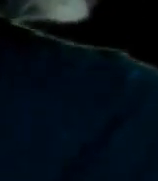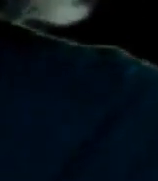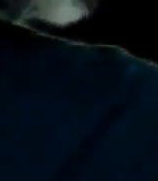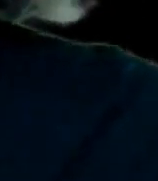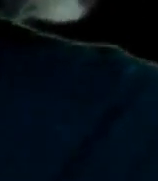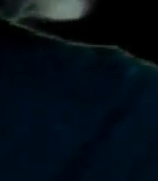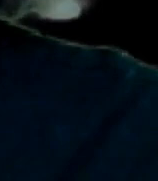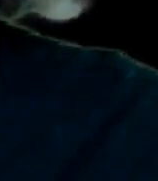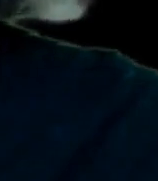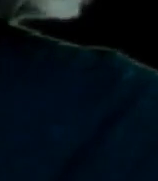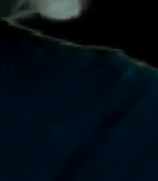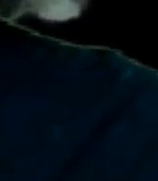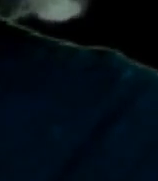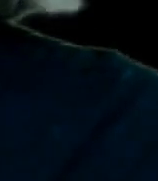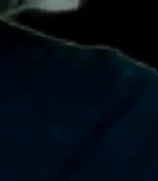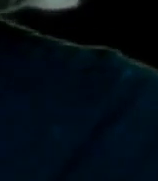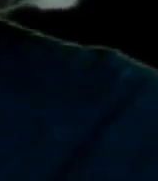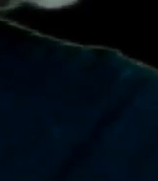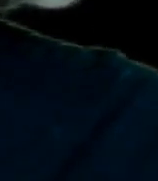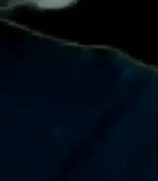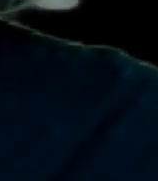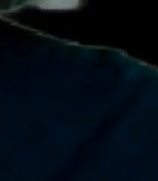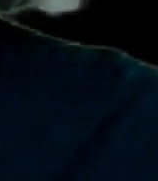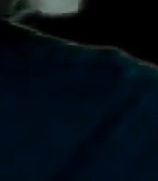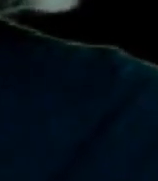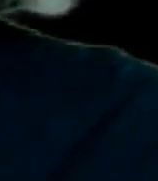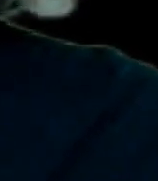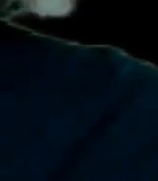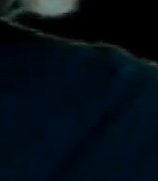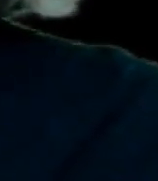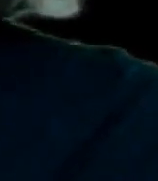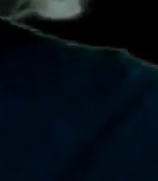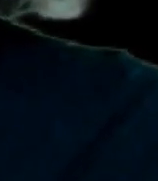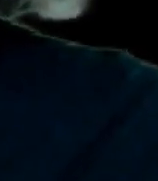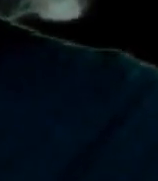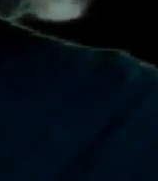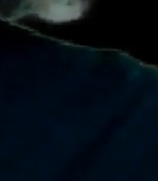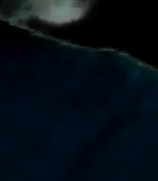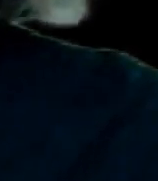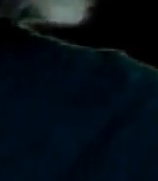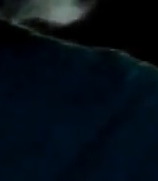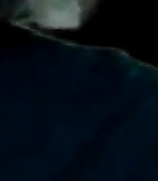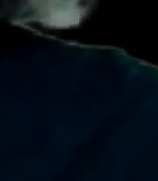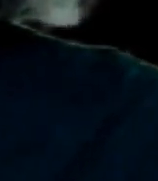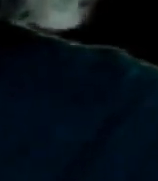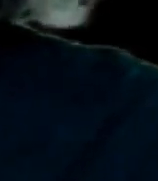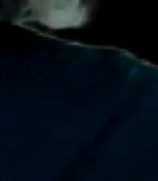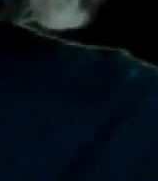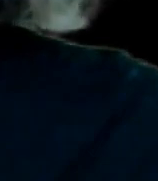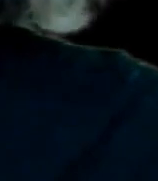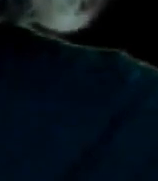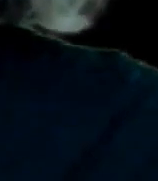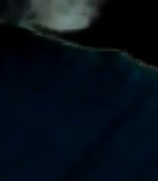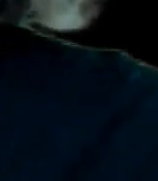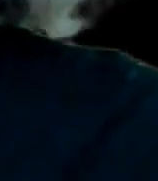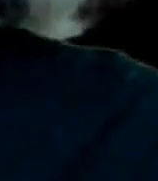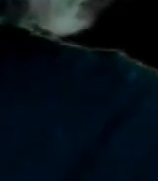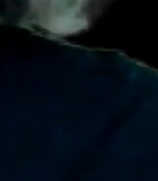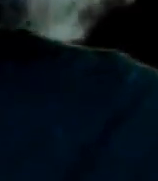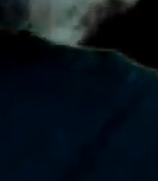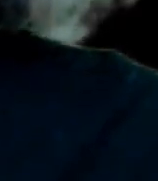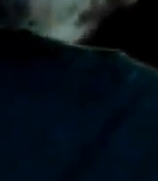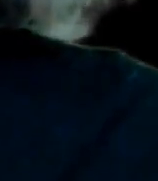colonia al lado del Palacio Nacional Ni tan cerquita Que relativamente dices, bueno,